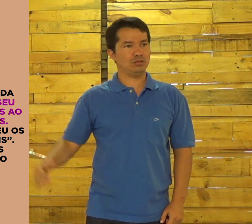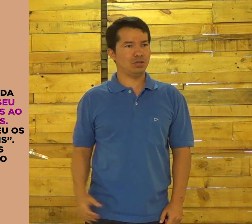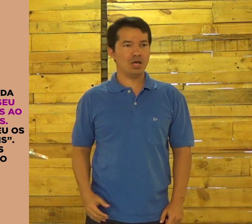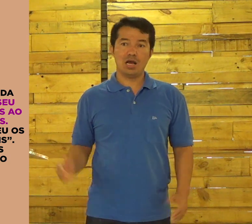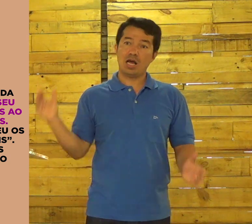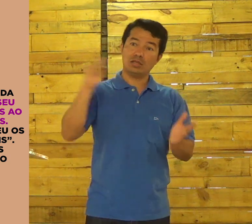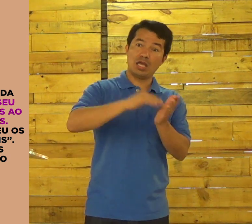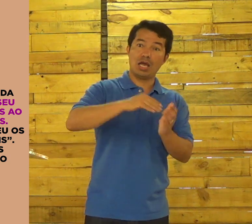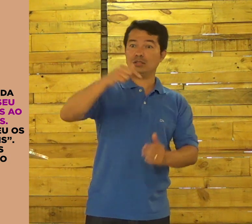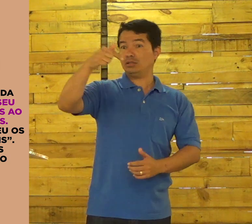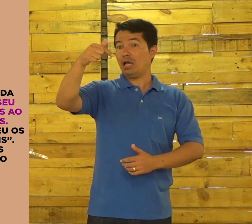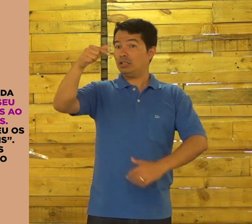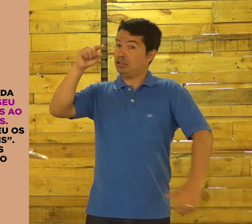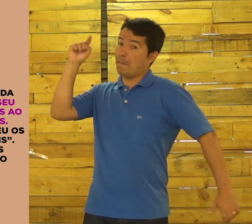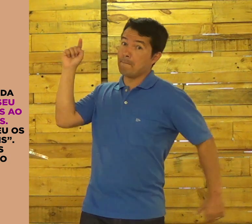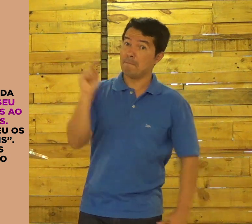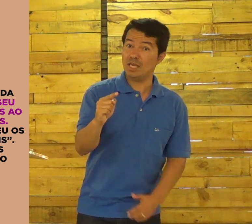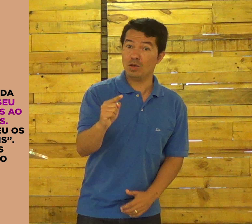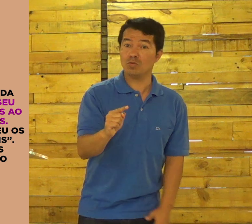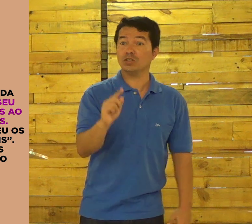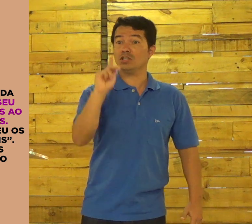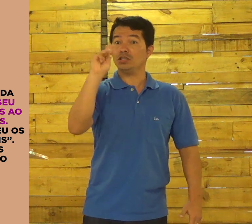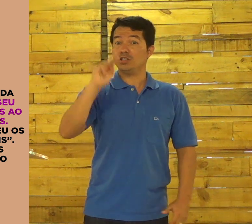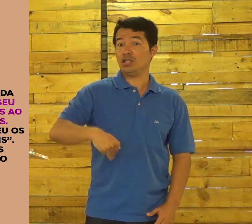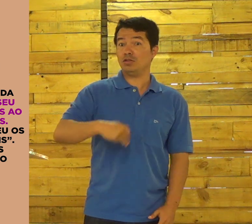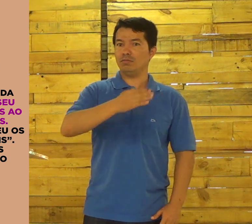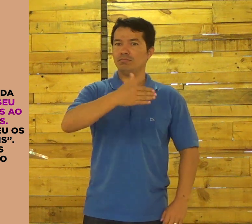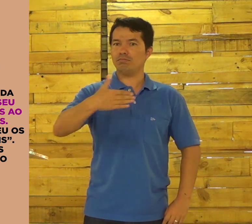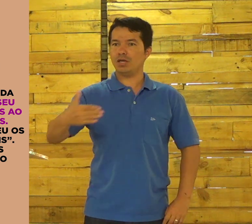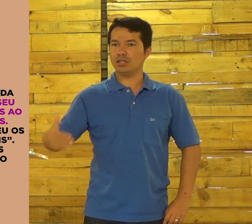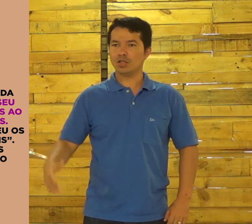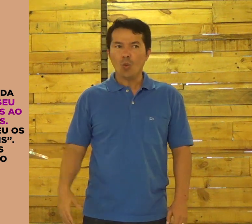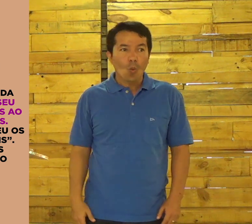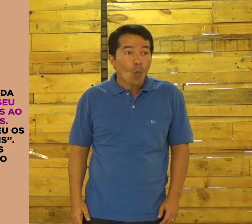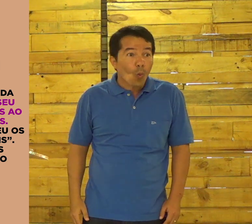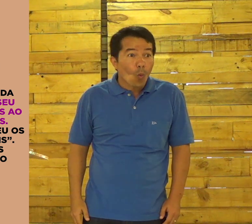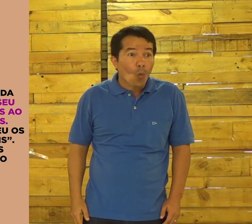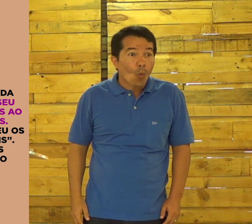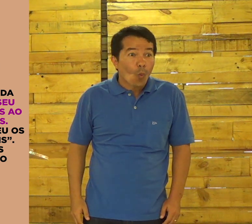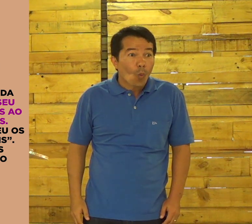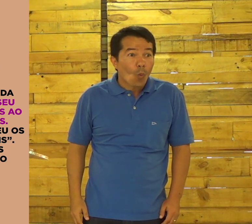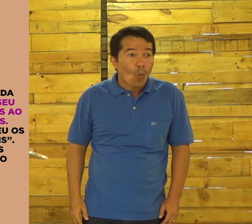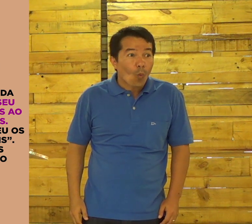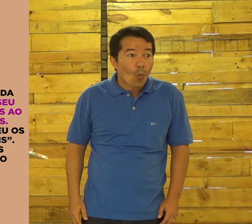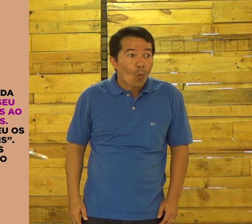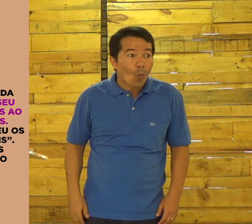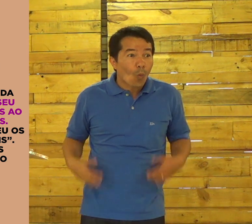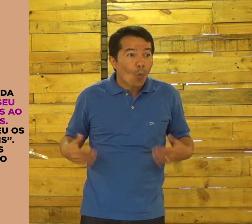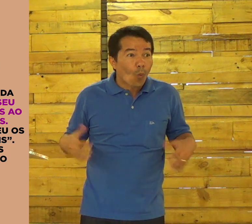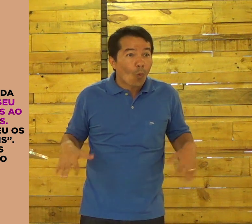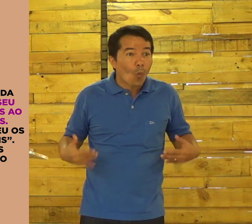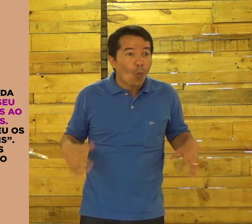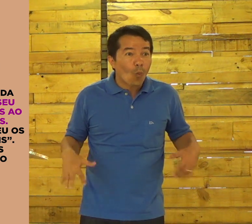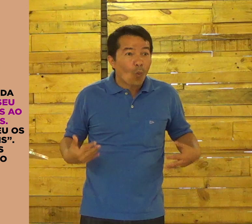peixe. Até sete mil quilos de peixe ele podia carregar. Veja só,